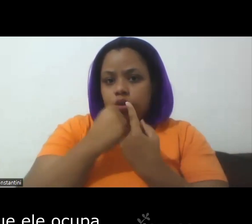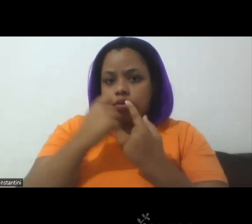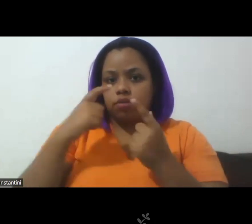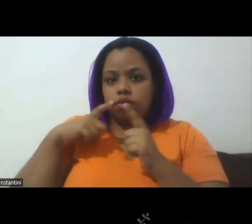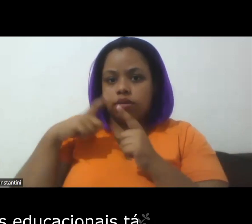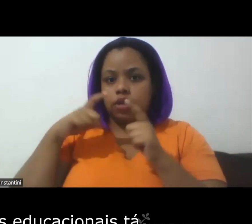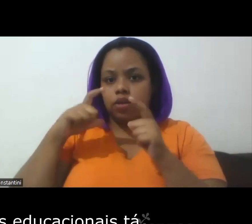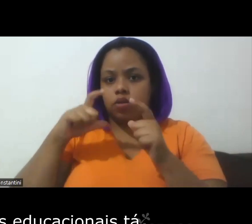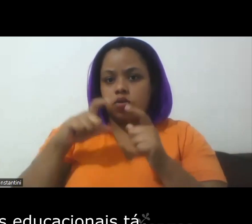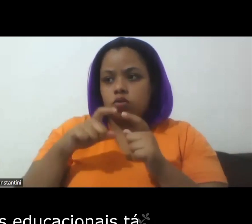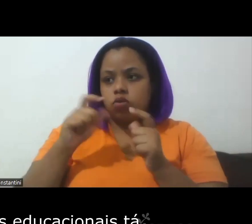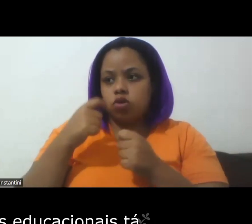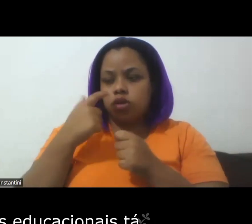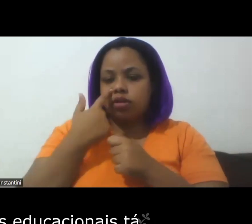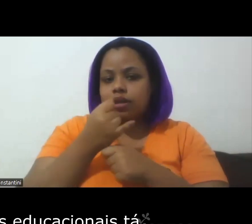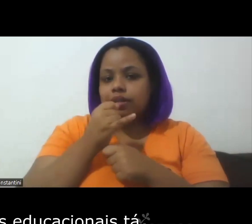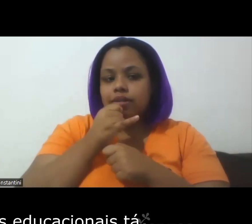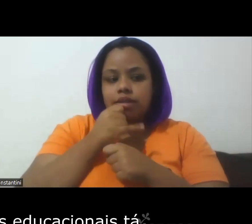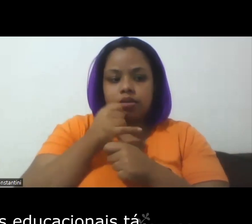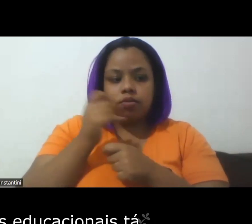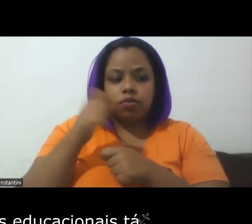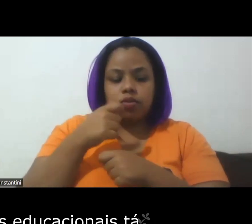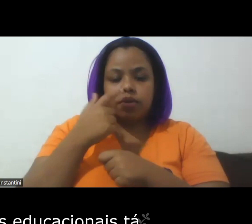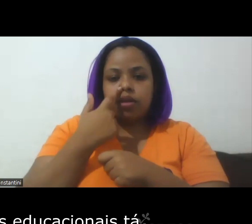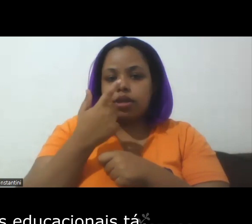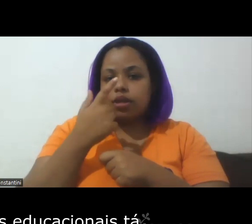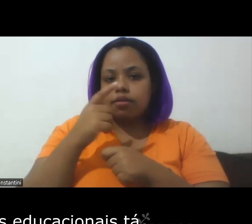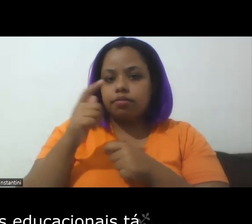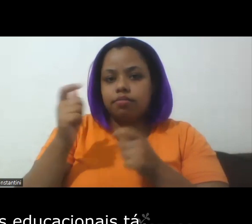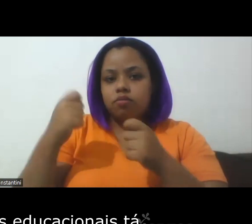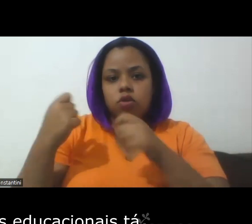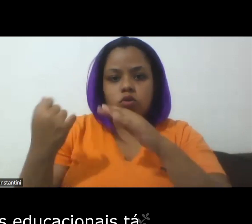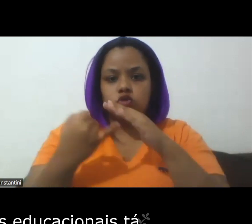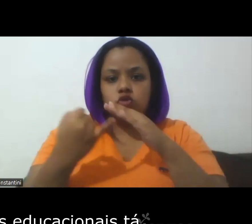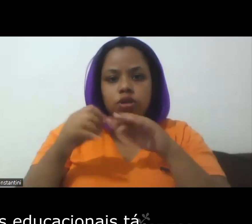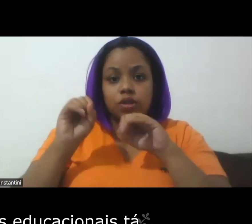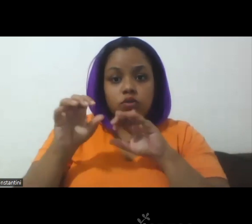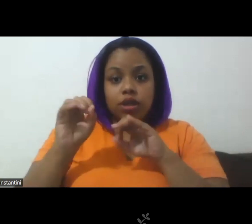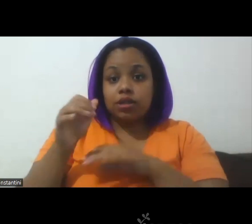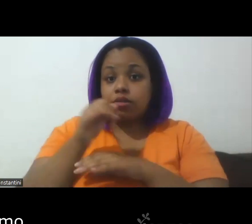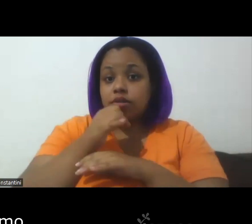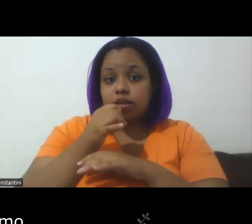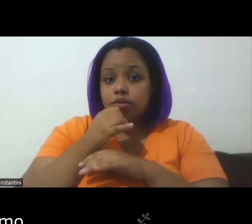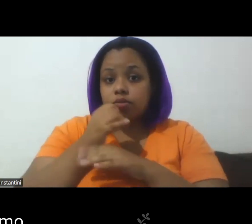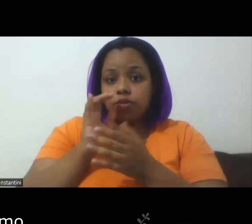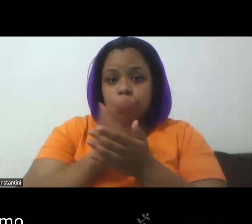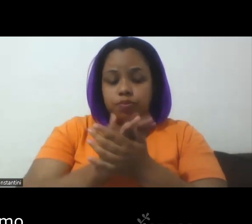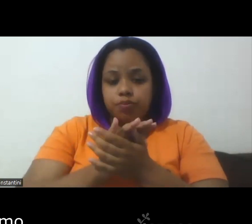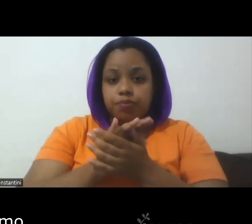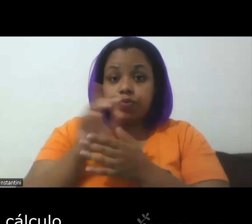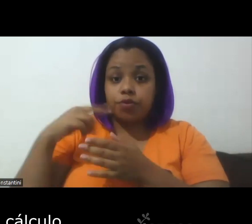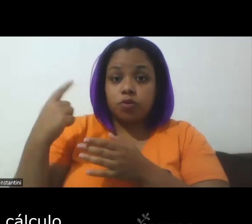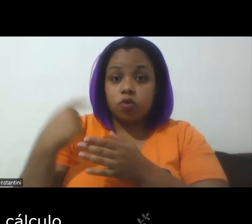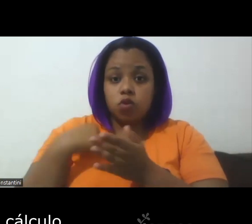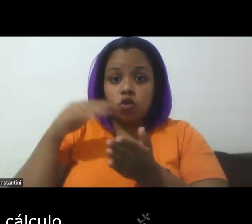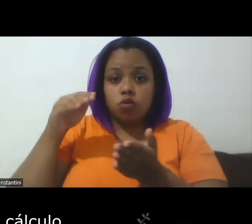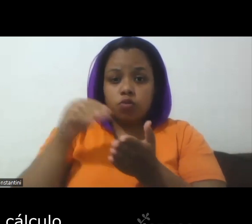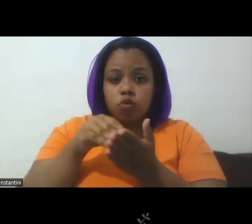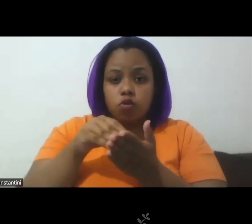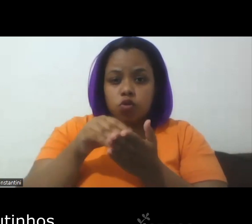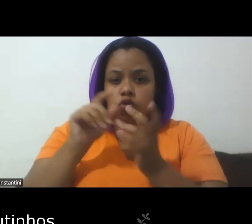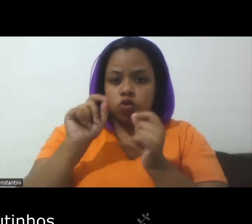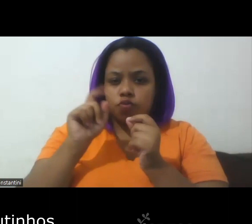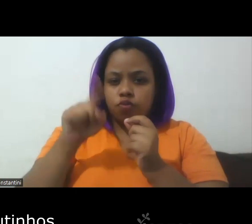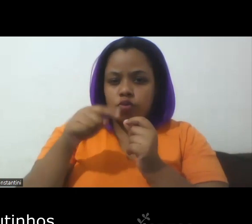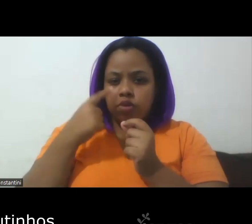que ele ocupa né a partir das instituições educacionais tá e por último né aí no meu